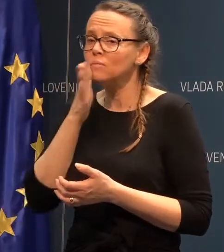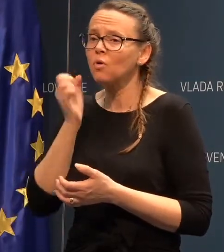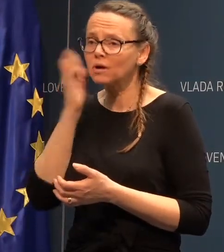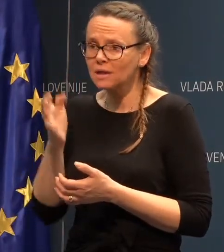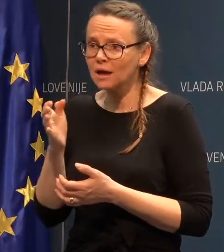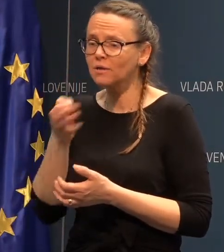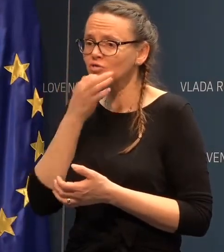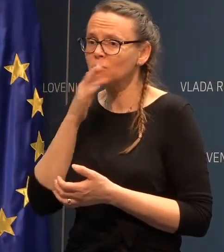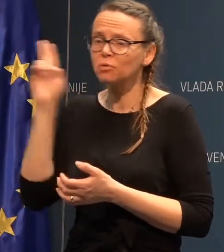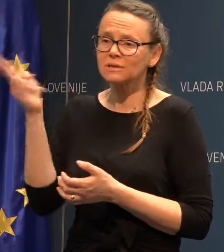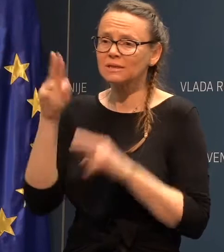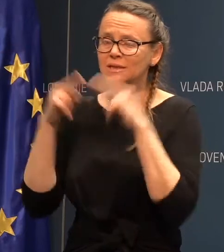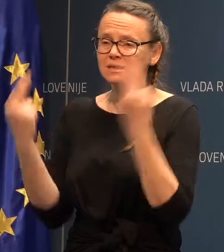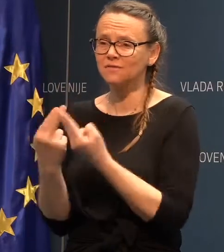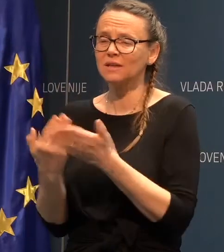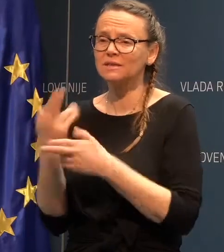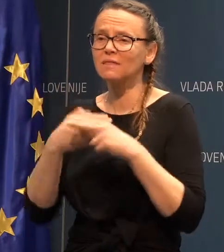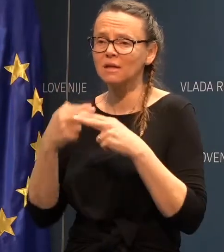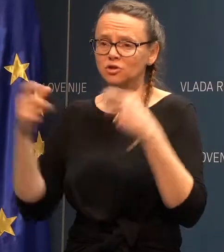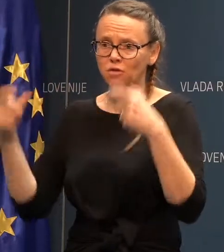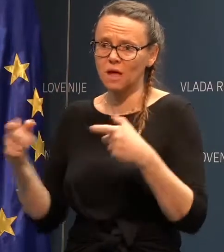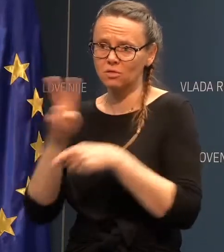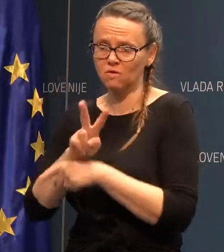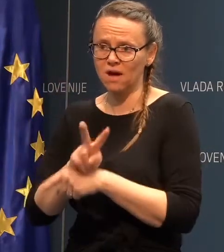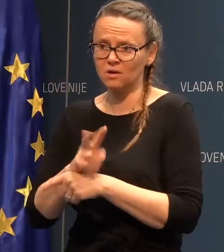in če bo sklican svet za nacionalno, varnost?